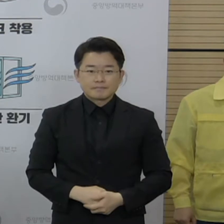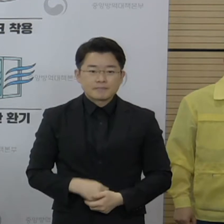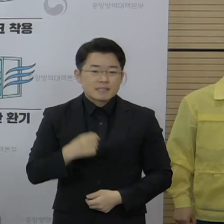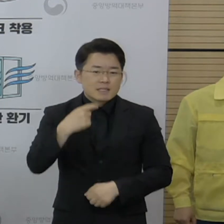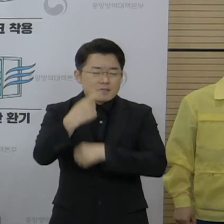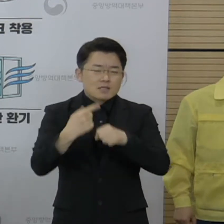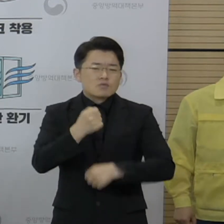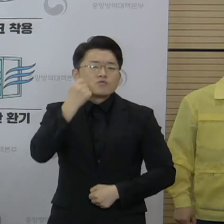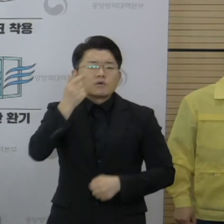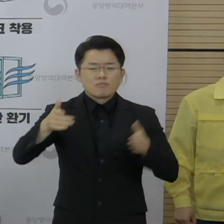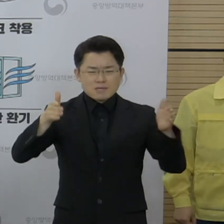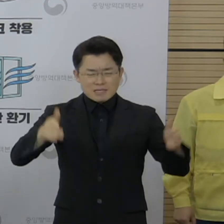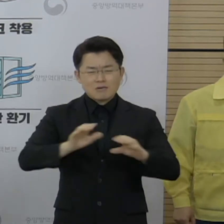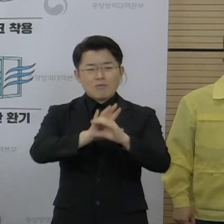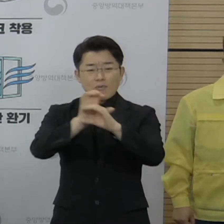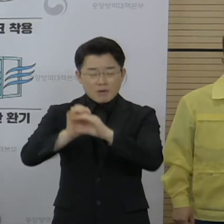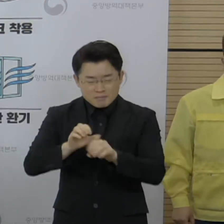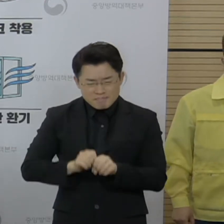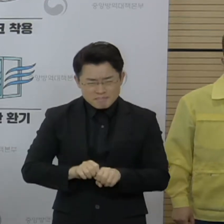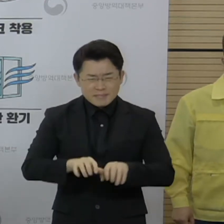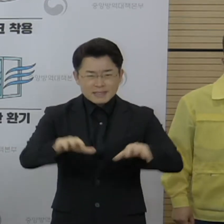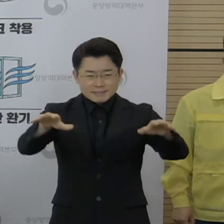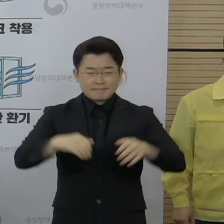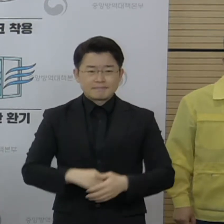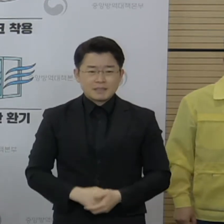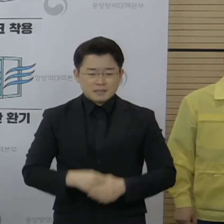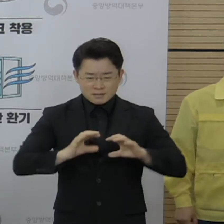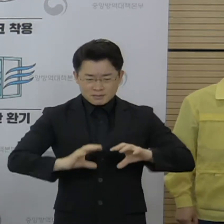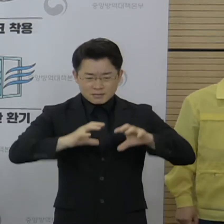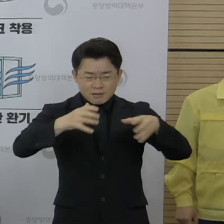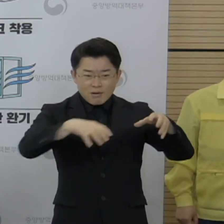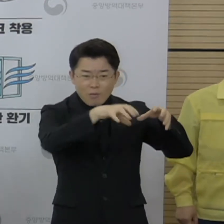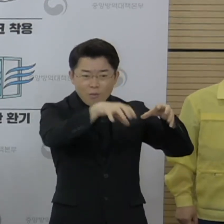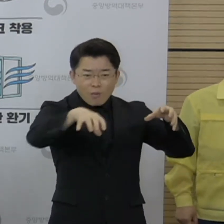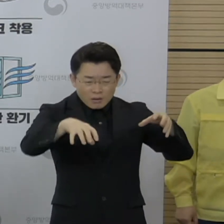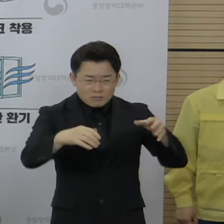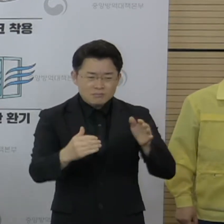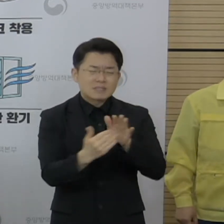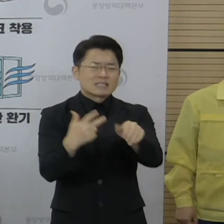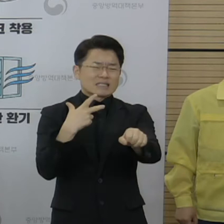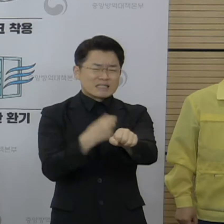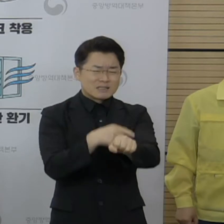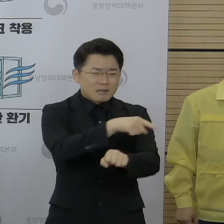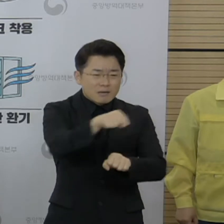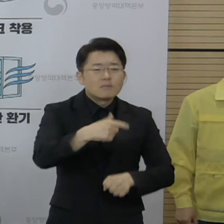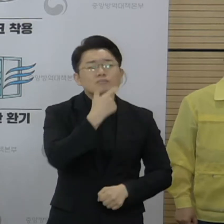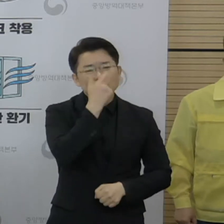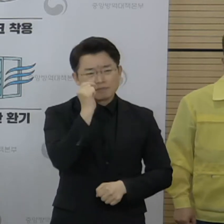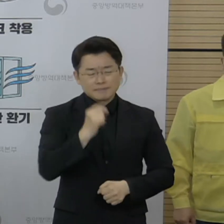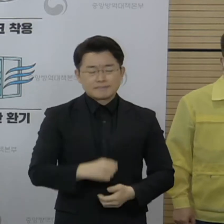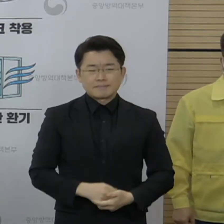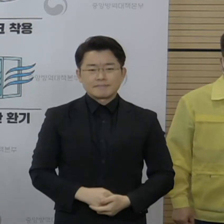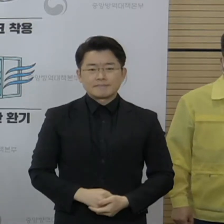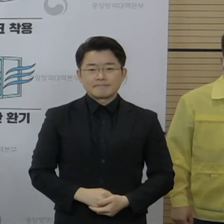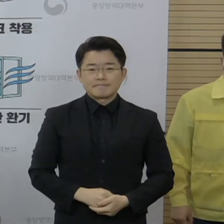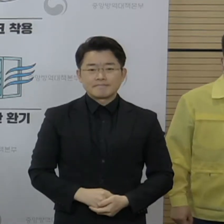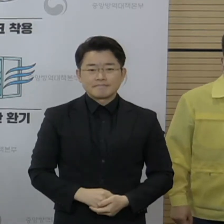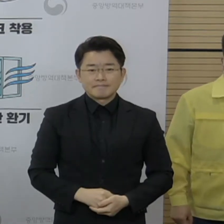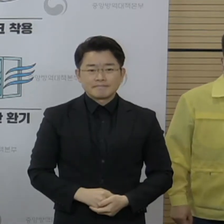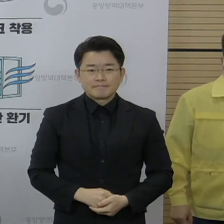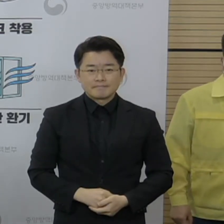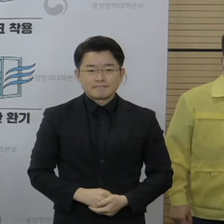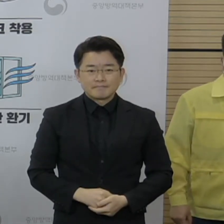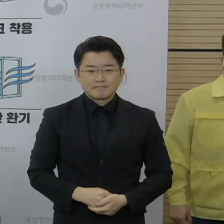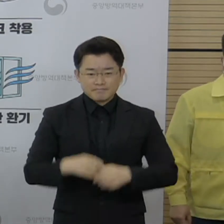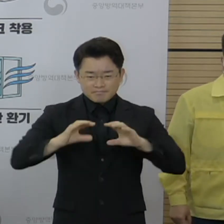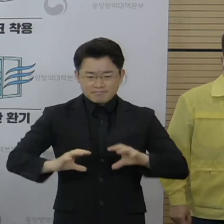대유행이 이어지고 있으나 아직까지 전 세계적인 백신 공급은 제한적인 상황입니다. 백신이 전